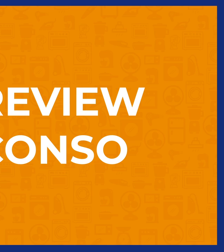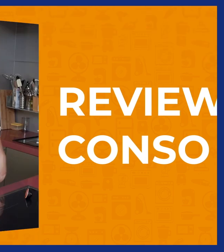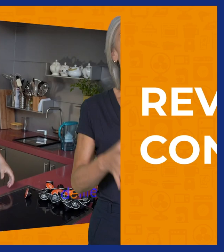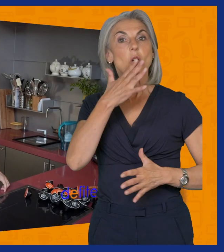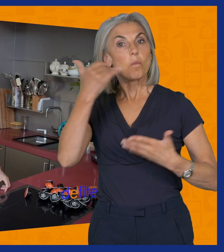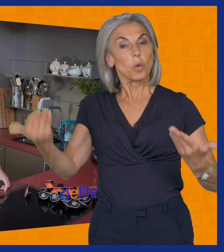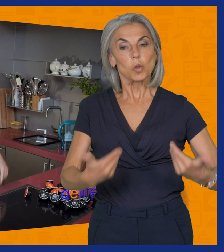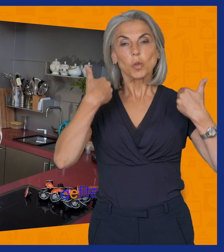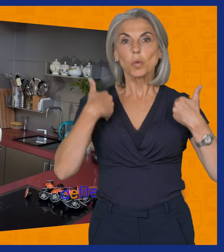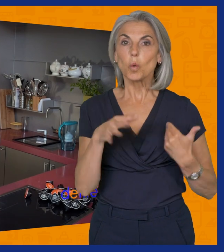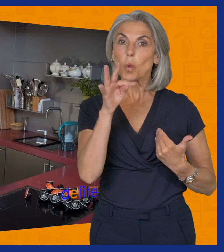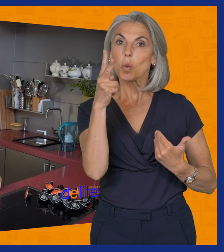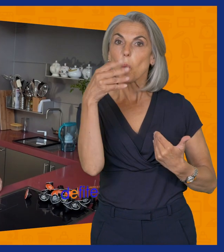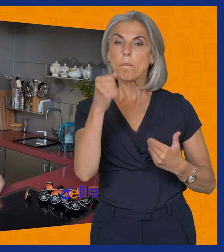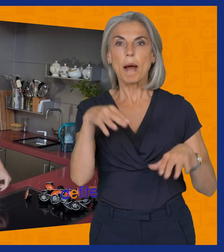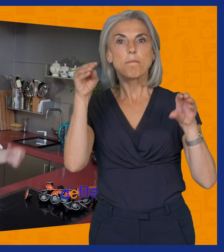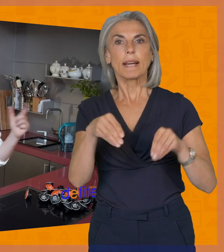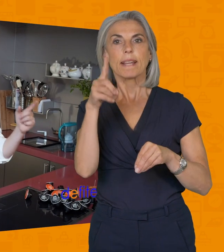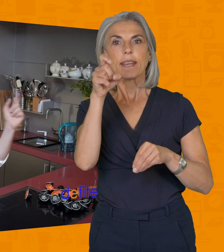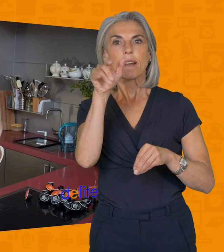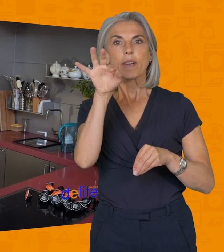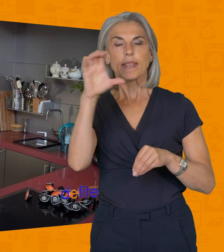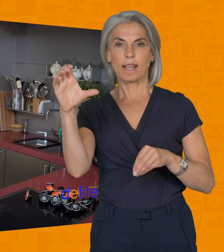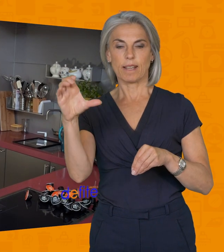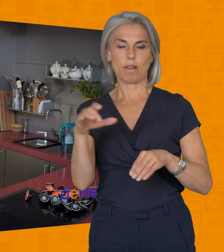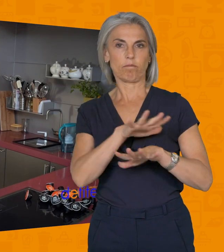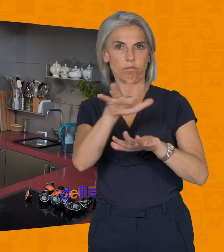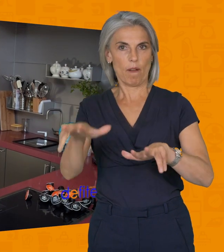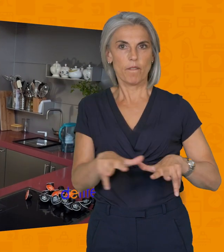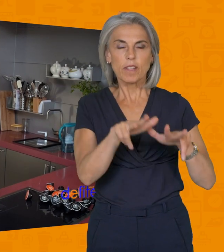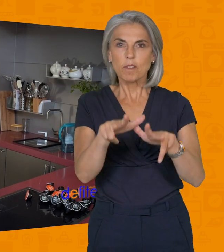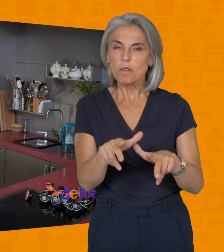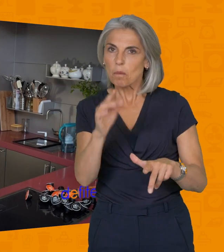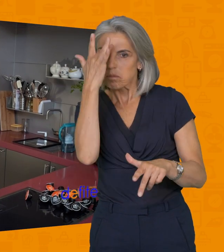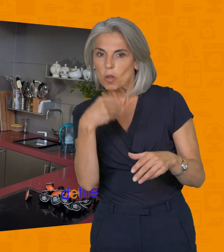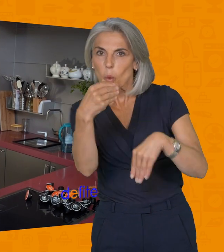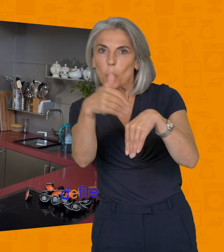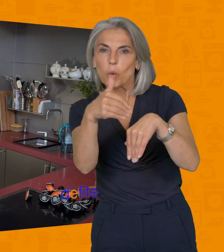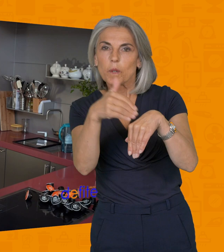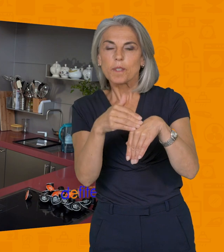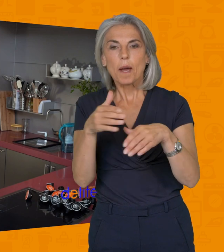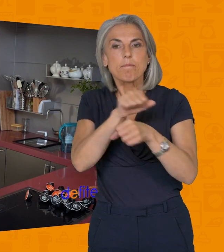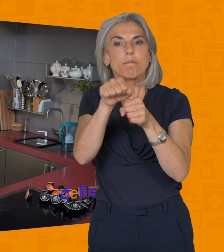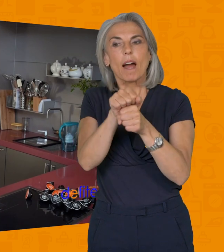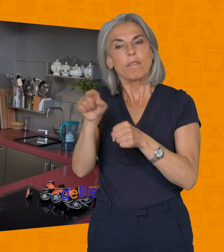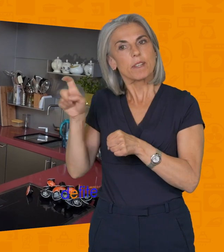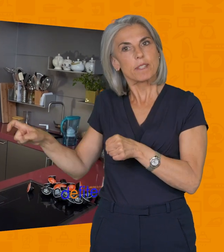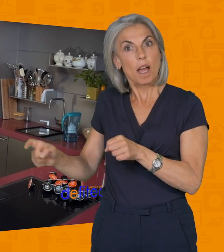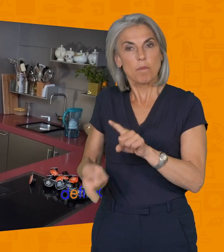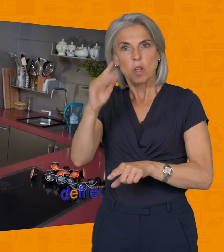Bonjour à toutes et tous,'est Thomas de chez DefiTech. Petite vidéo bonus, trucs et astuces avec la Dolce Gusto, super important à savoir. Alors vous